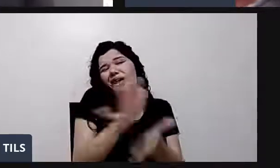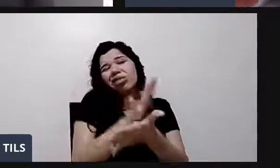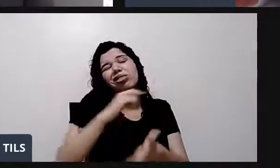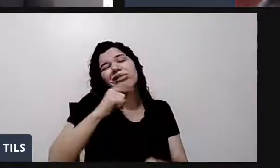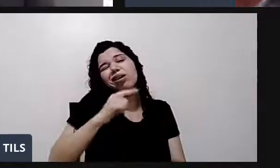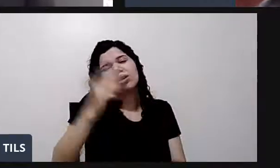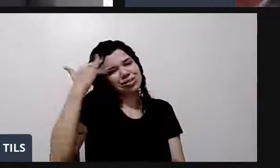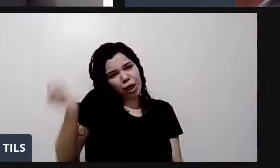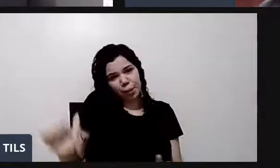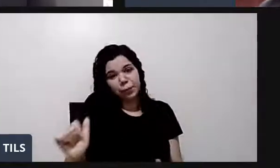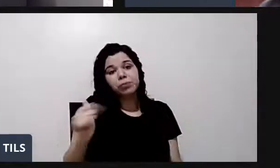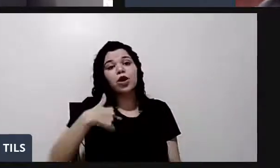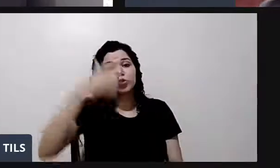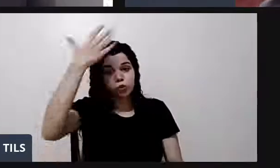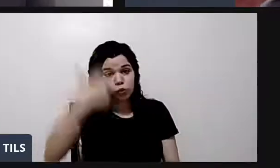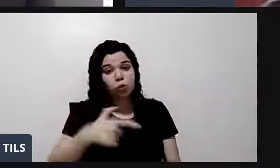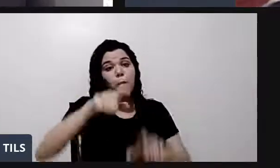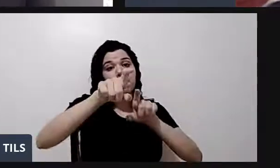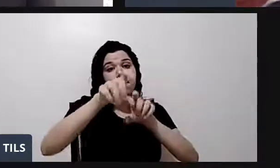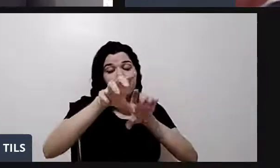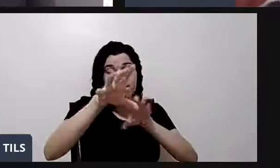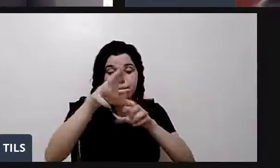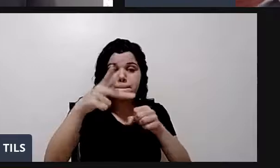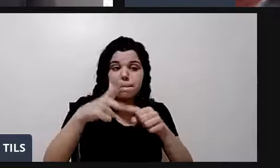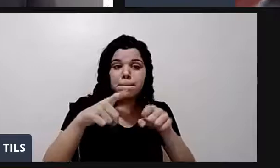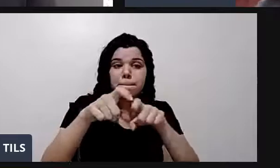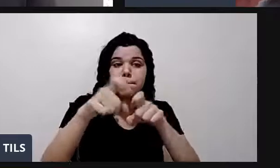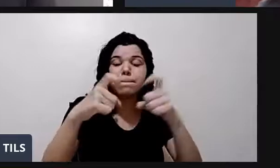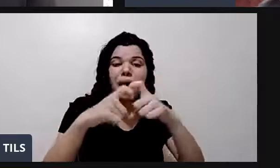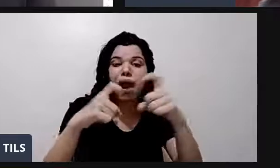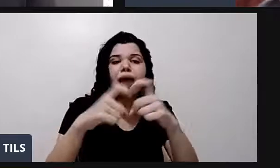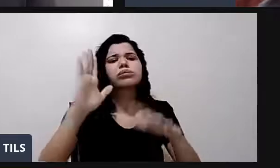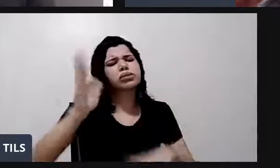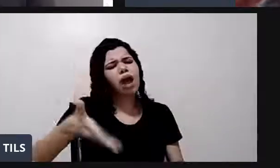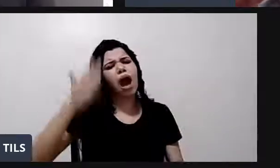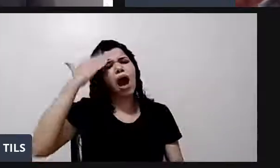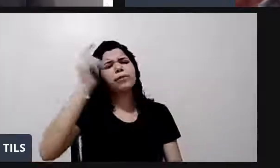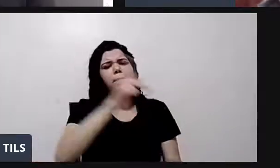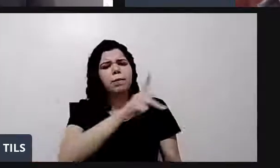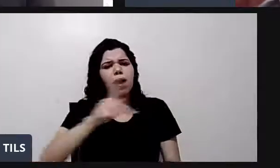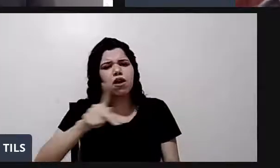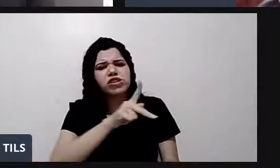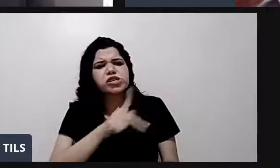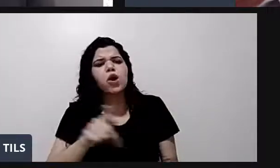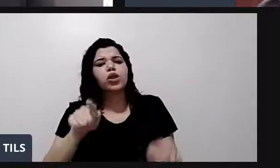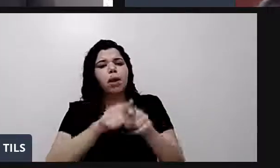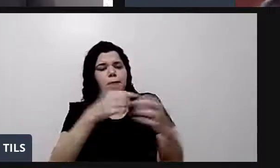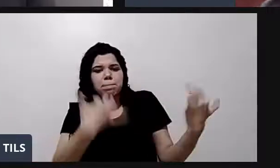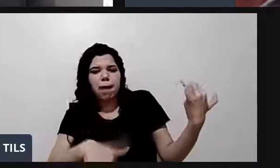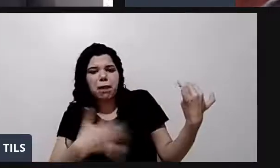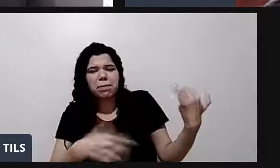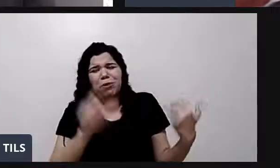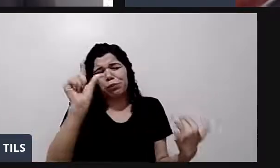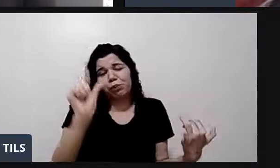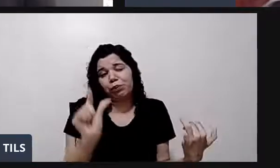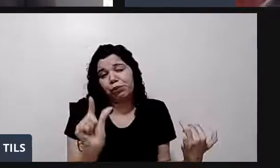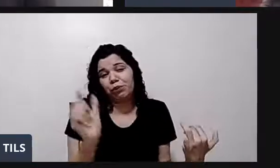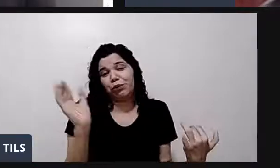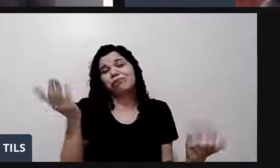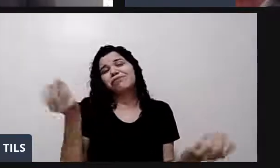sabe que eu sou médico. Todo mundo sabe que eu sou professor. Todo mundo sabe que eu toco violão pouco e ruim. Isso é bem evidente. Violão eu toco